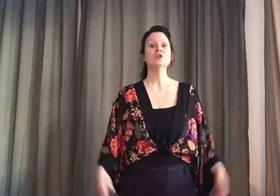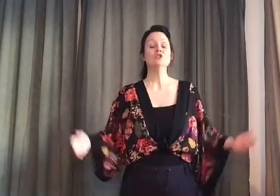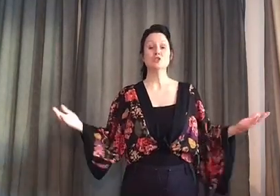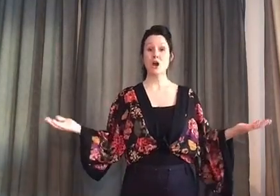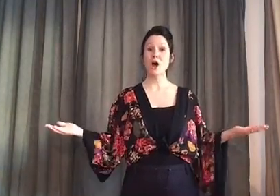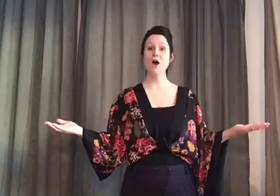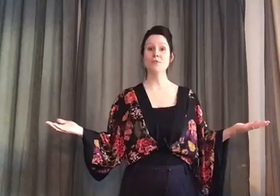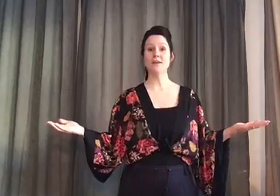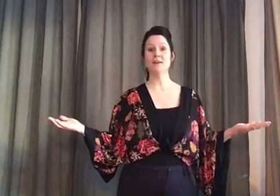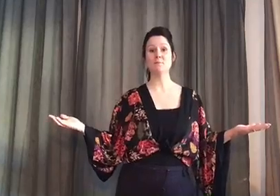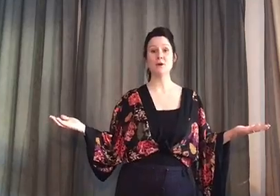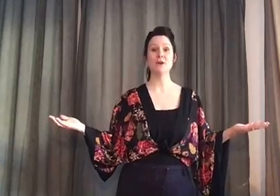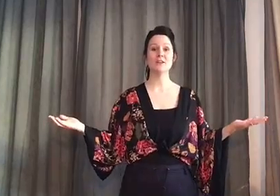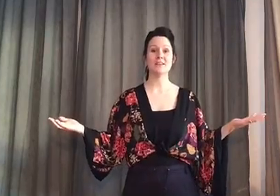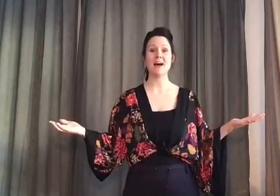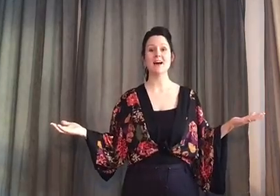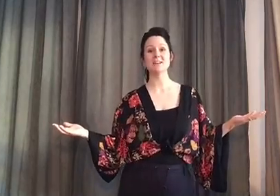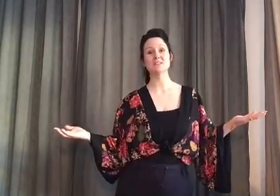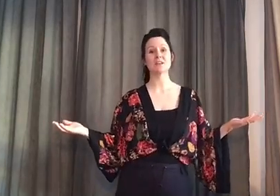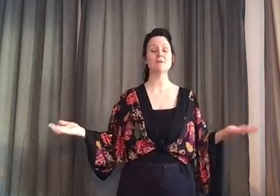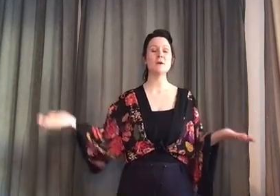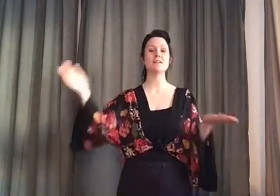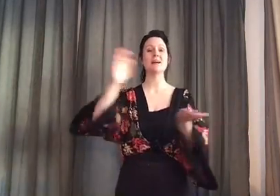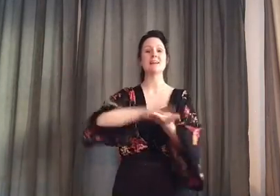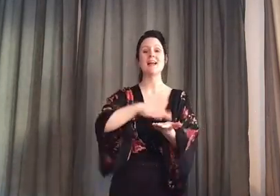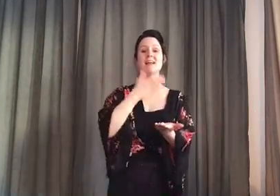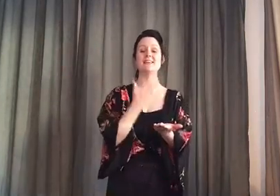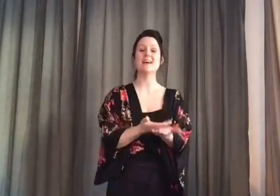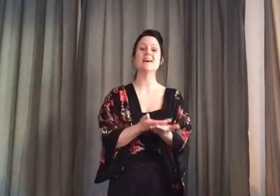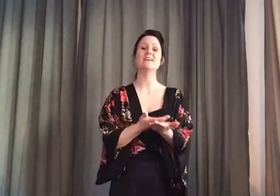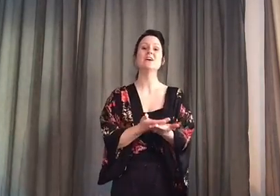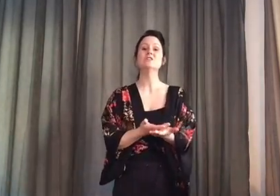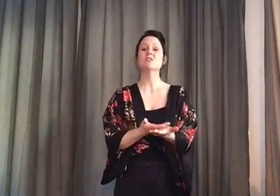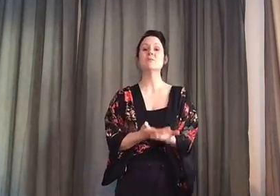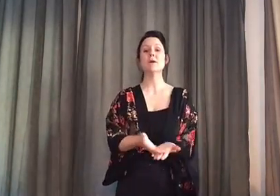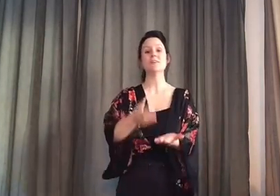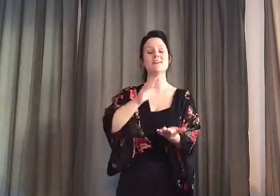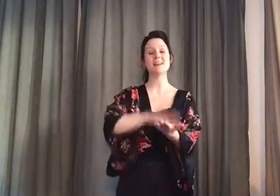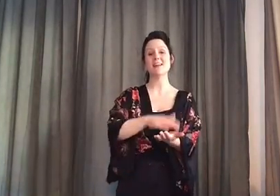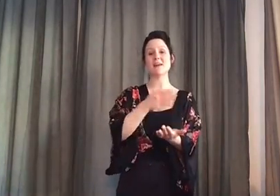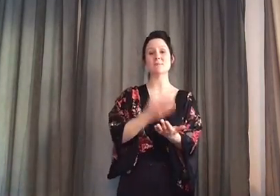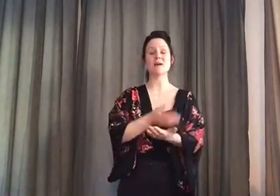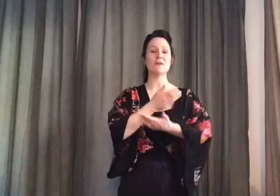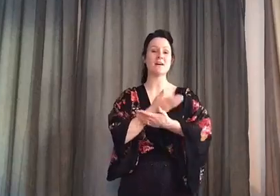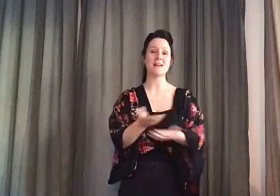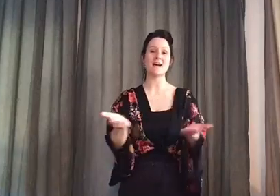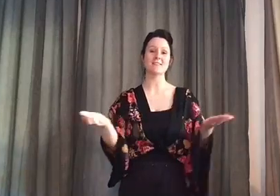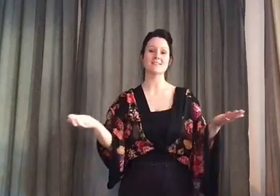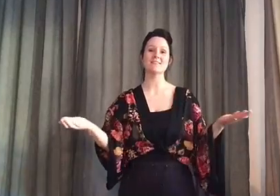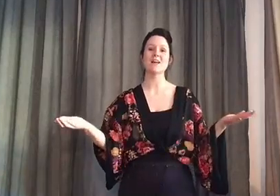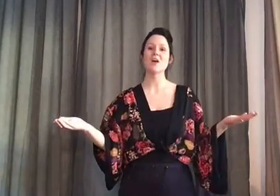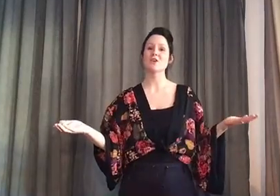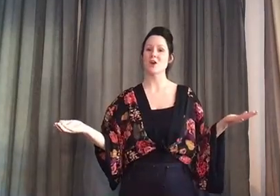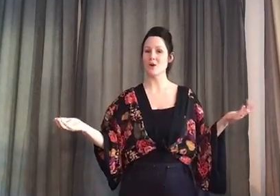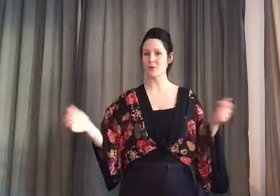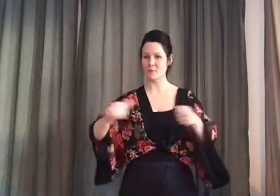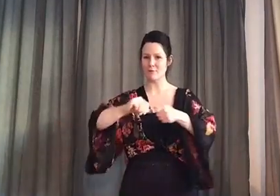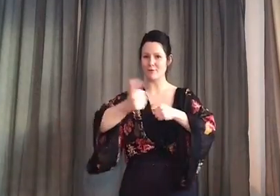Ska vi byta? Ska vi byta grejer? Ska vi byta grejer med varann? Jag byter min